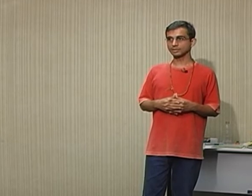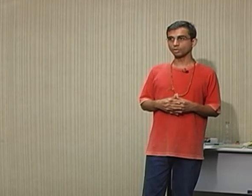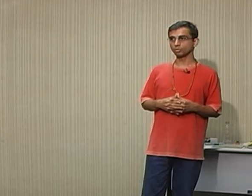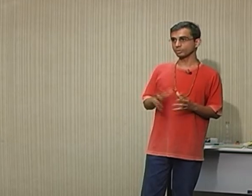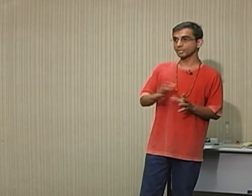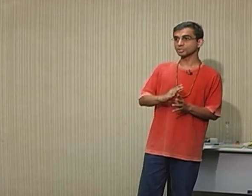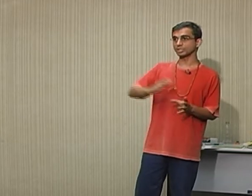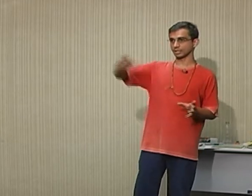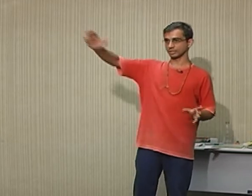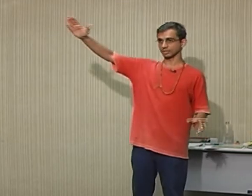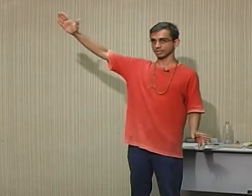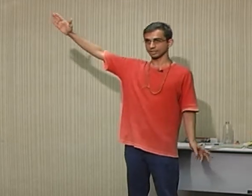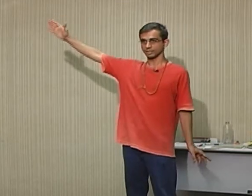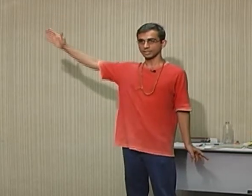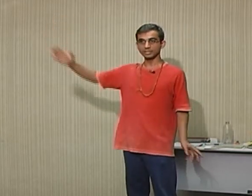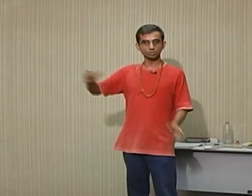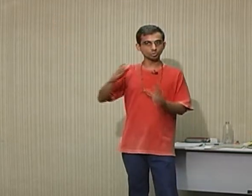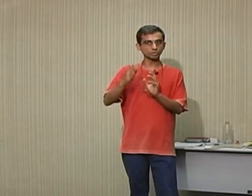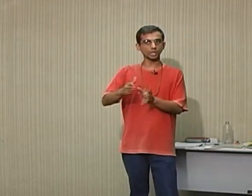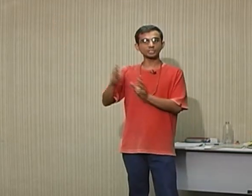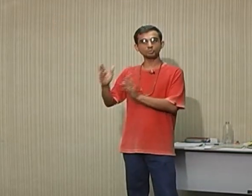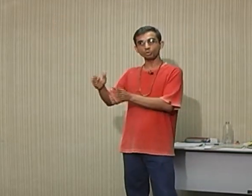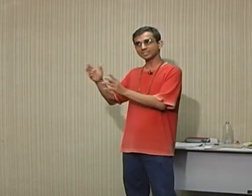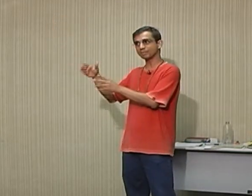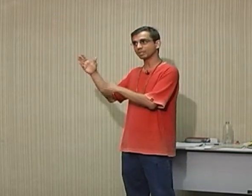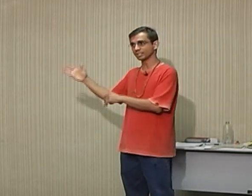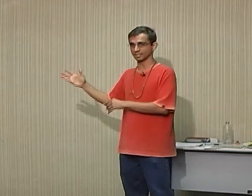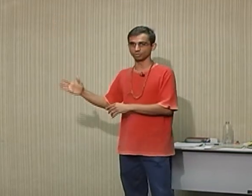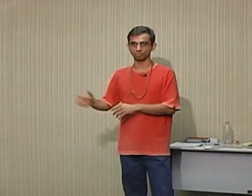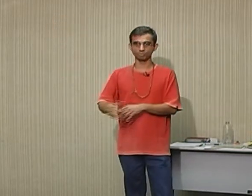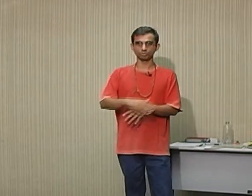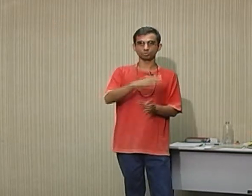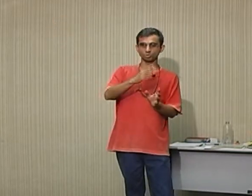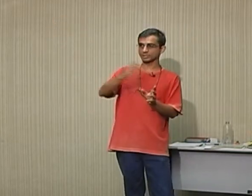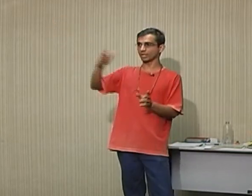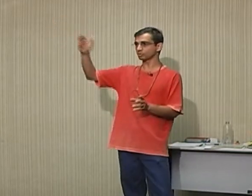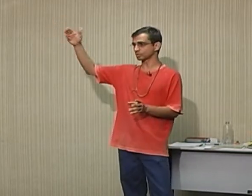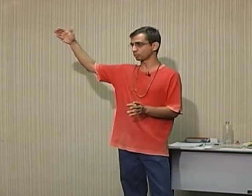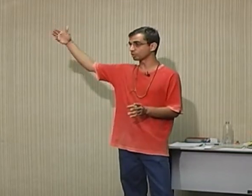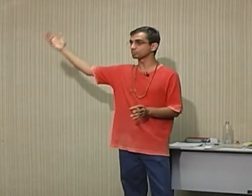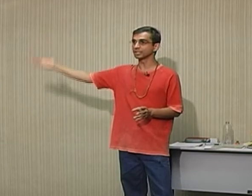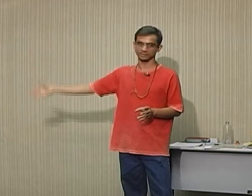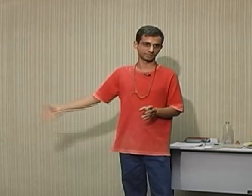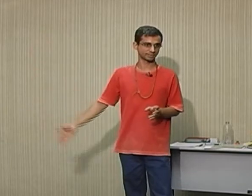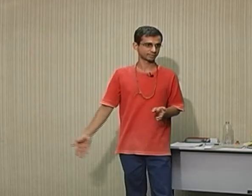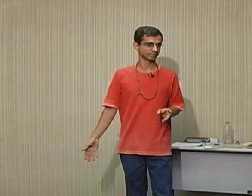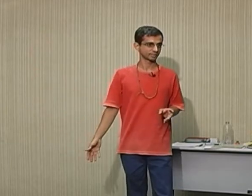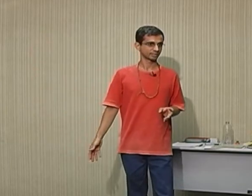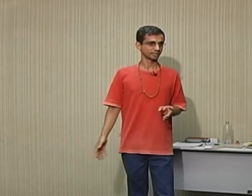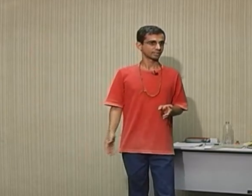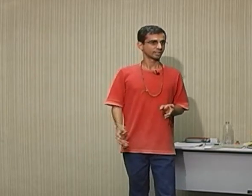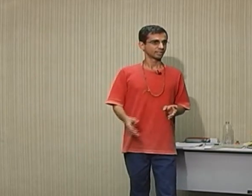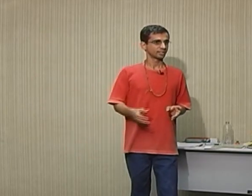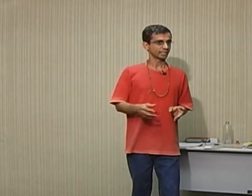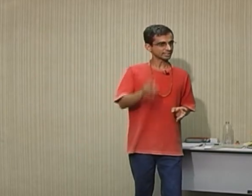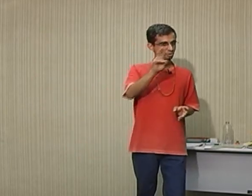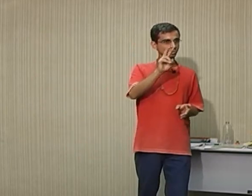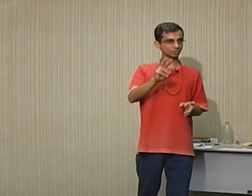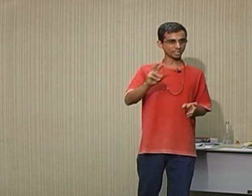Então, imaginem, e duas horas por semana, no total são oito meses, essas duas horas